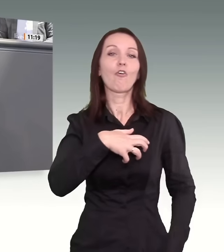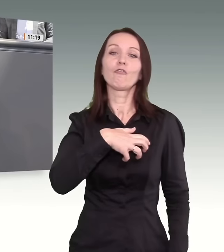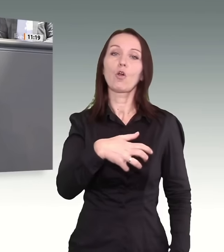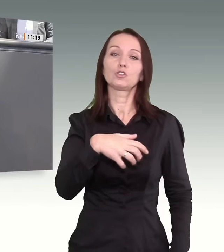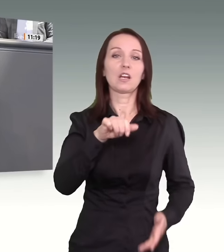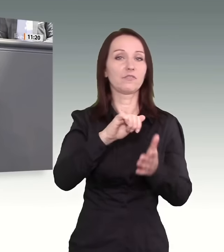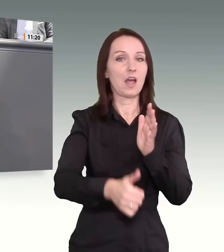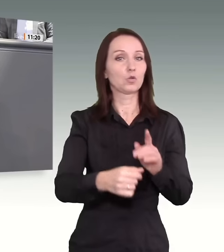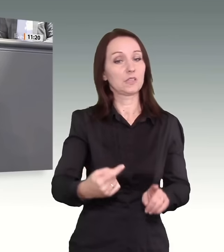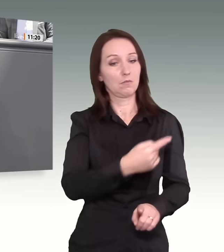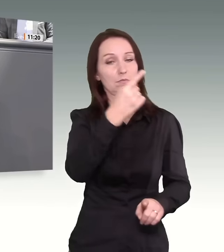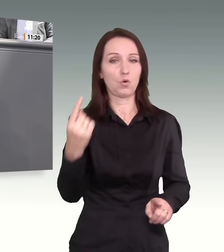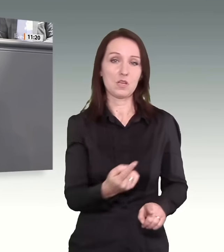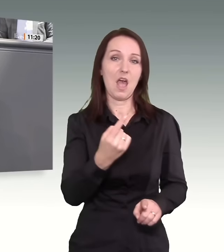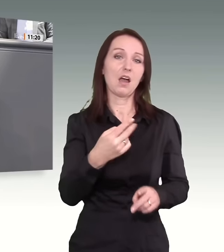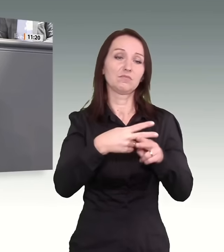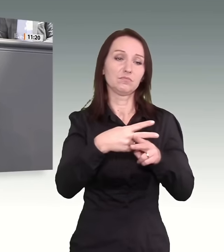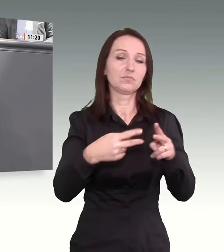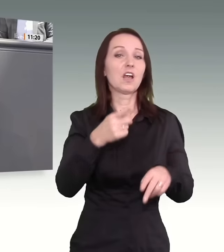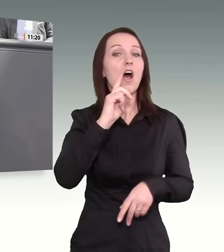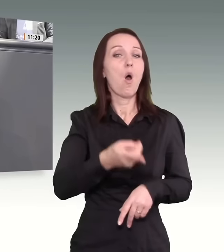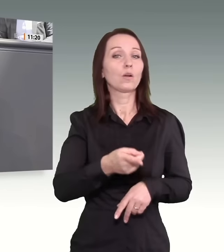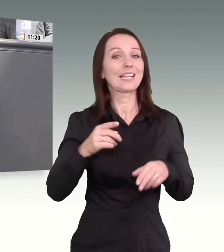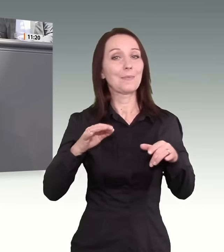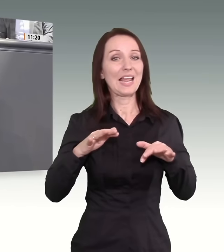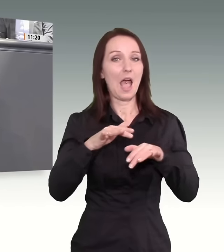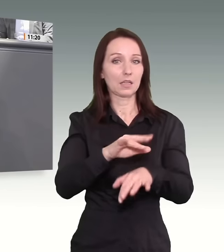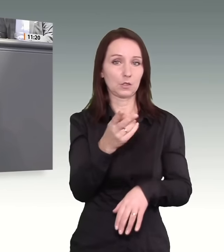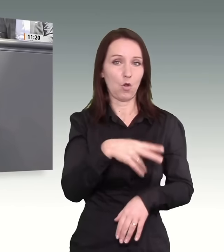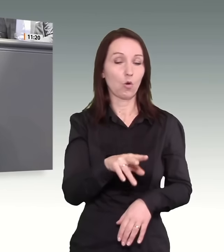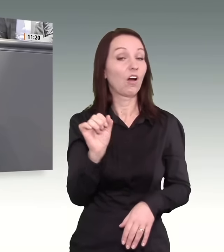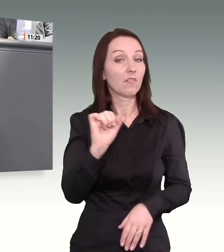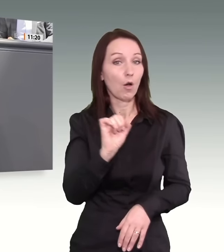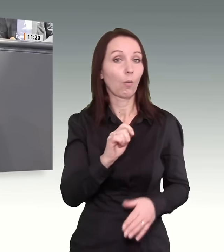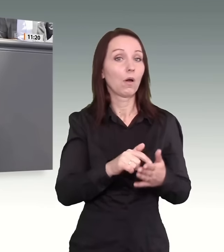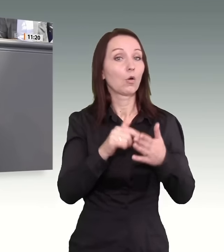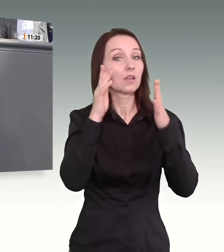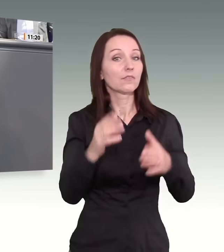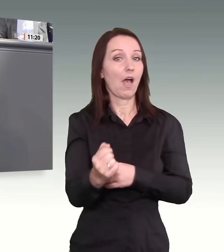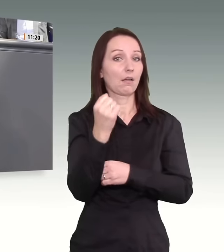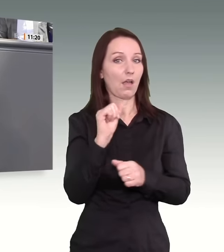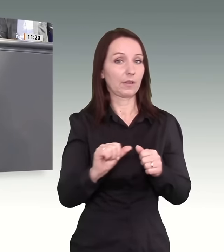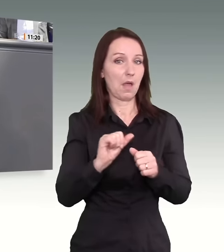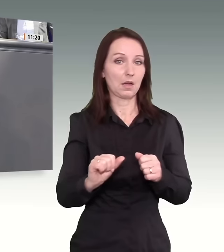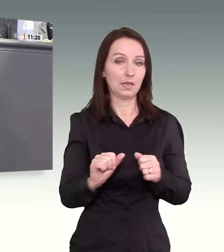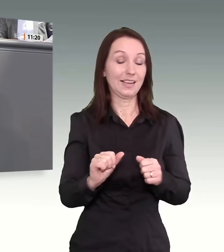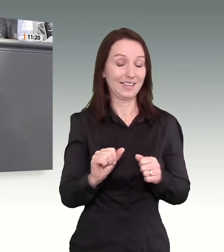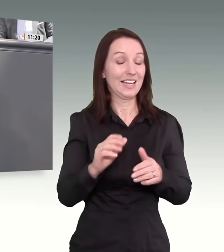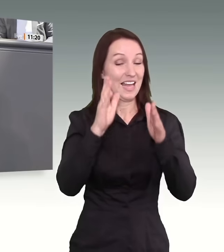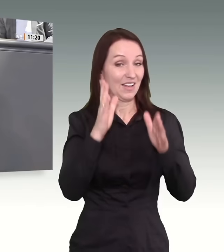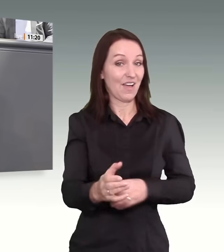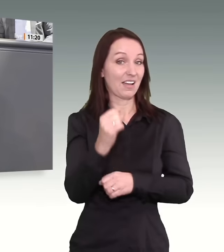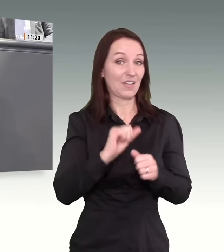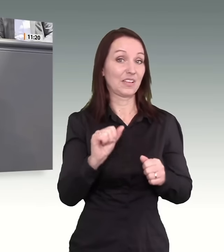im Jahr auf rund 100 Milliarden Euro, aufgrund des Fachkräftemangels. Ein Fachkräftemangel im Übrigen, den Sie als Union ganz